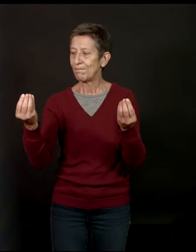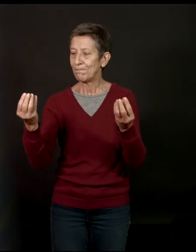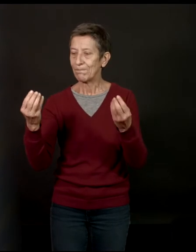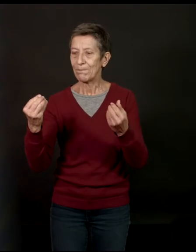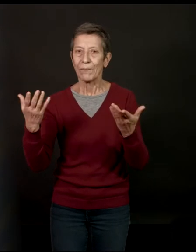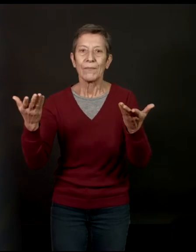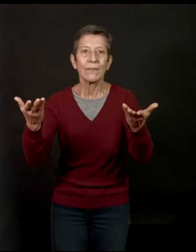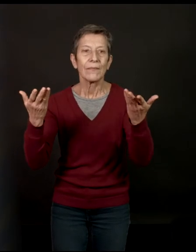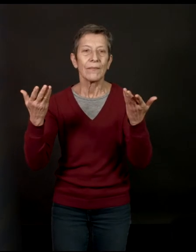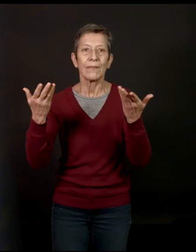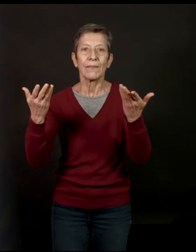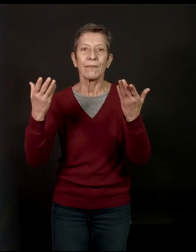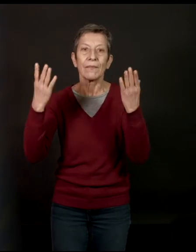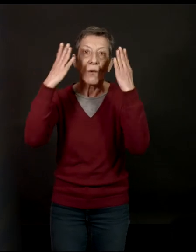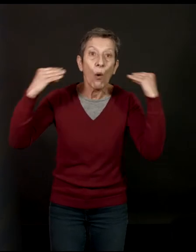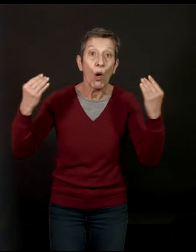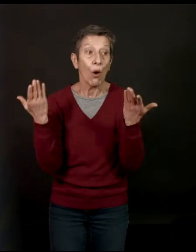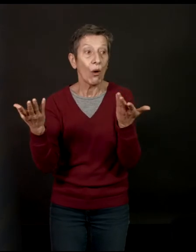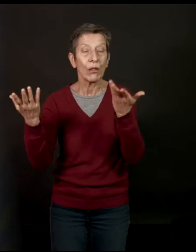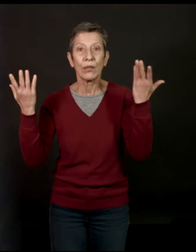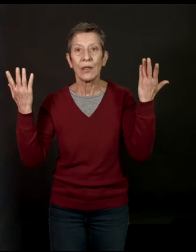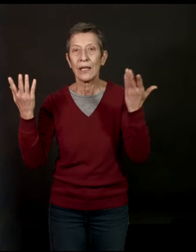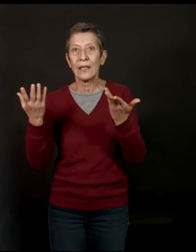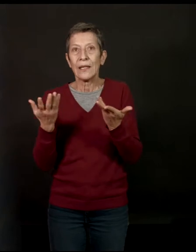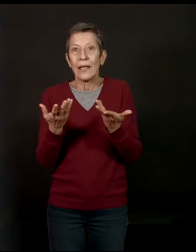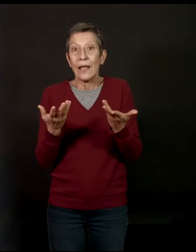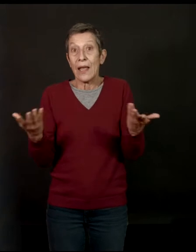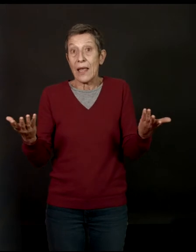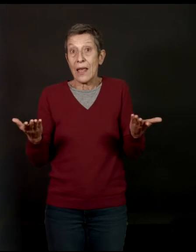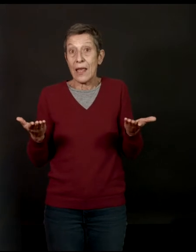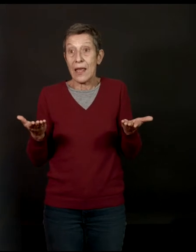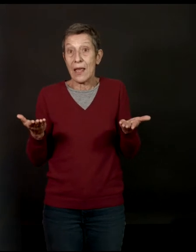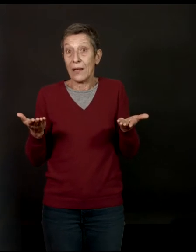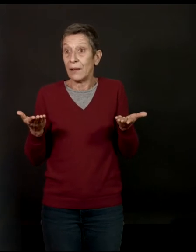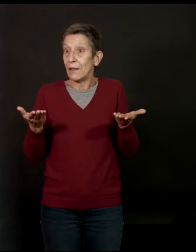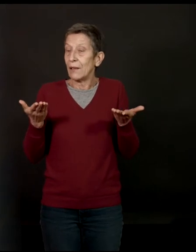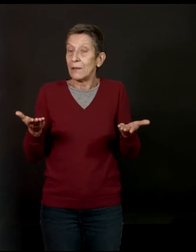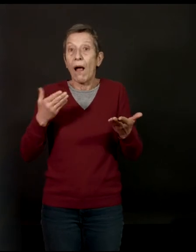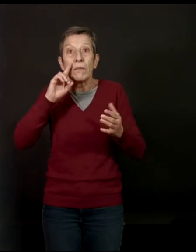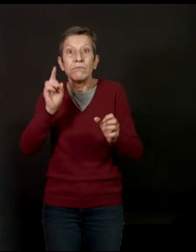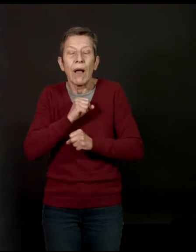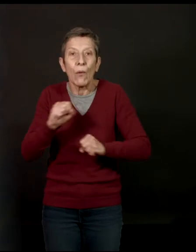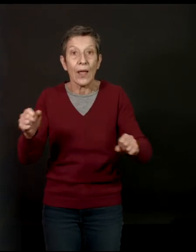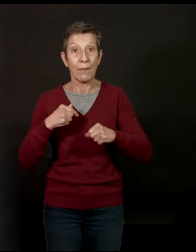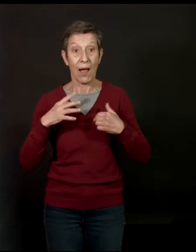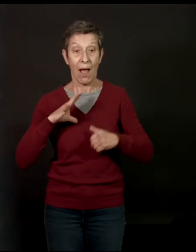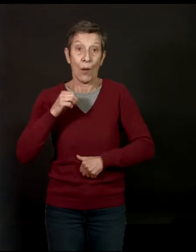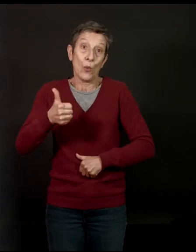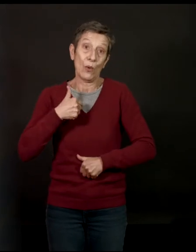Chris Von Stopp, pour les Pays-Bas. Et ça, c'est extraordinaire. Alors, celle que j'aime en ce moment,